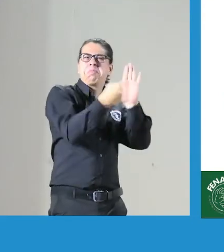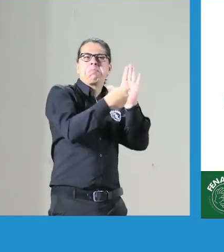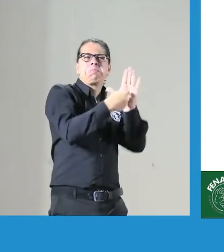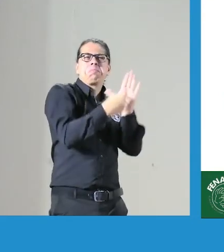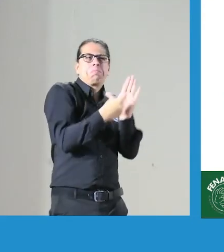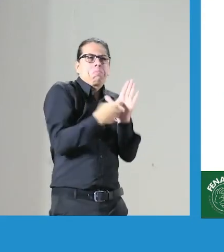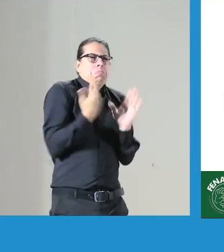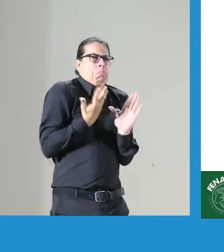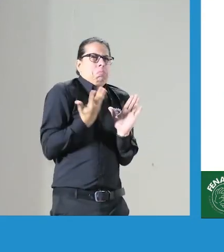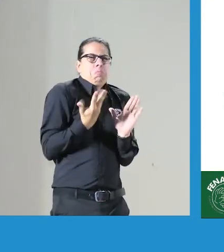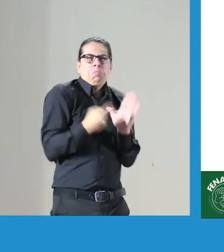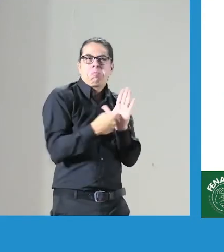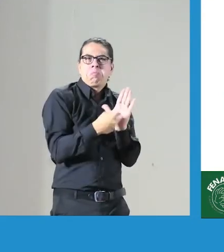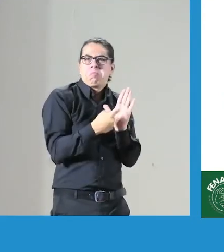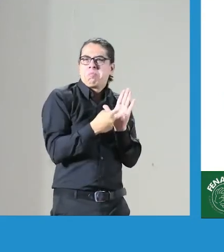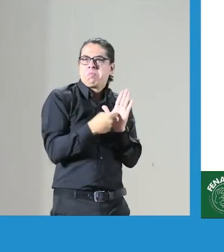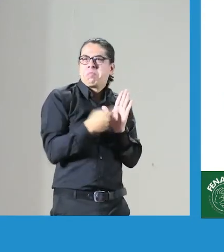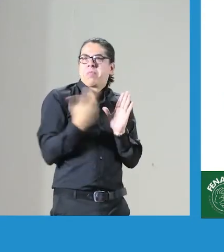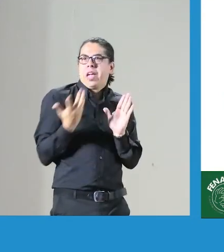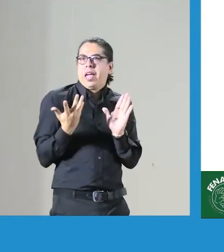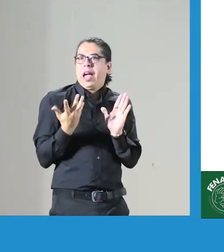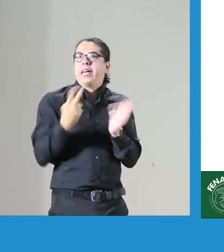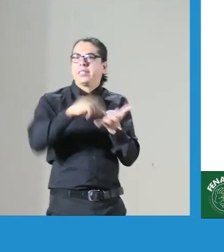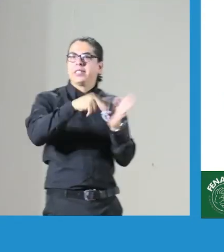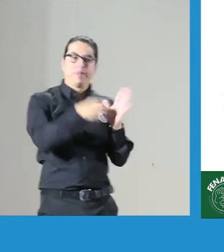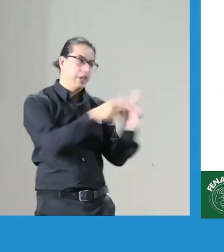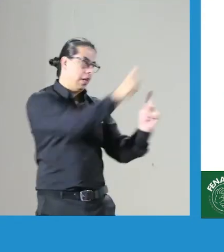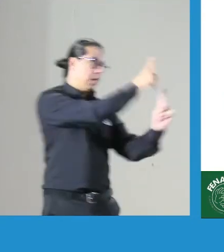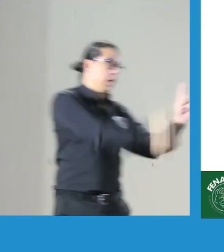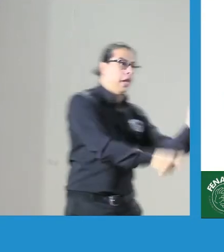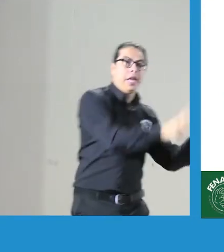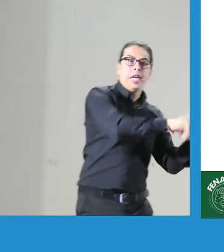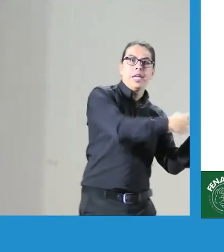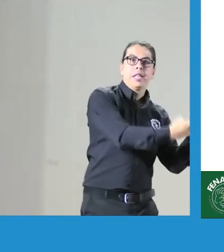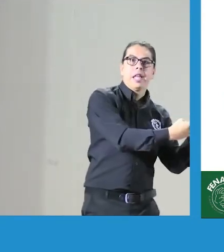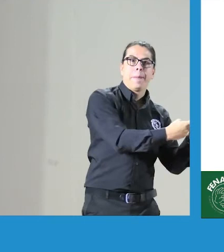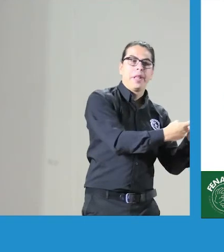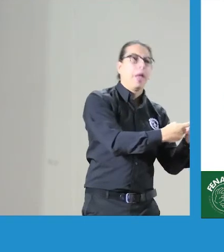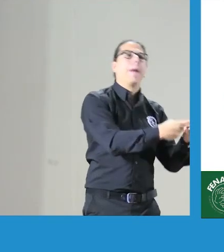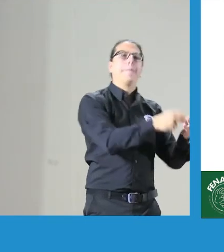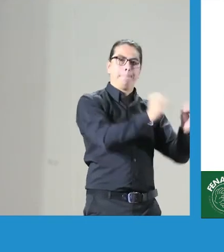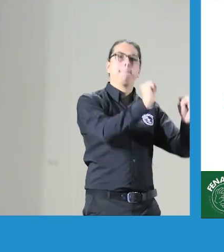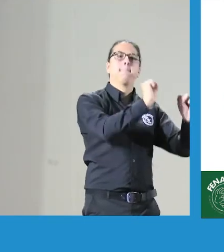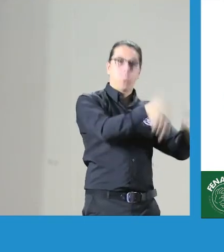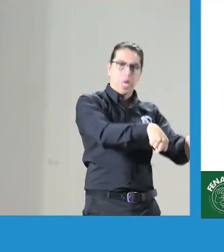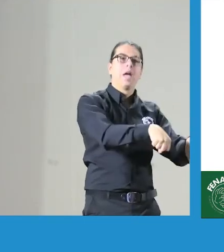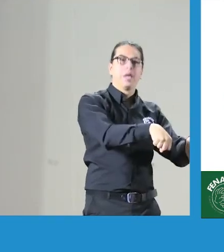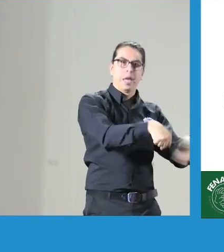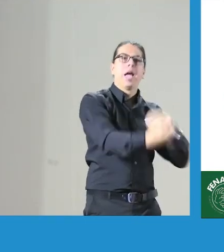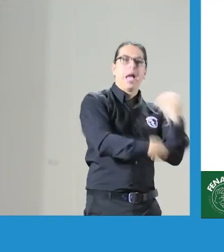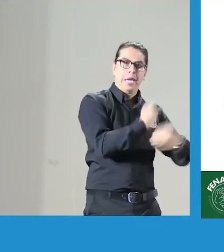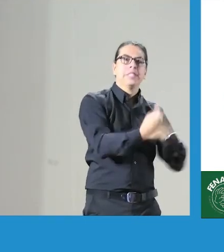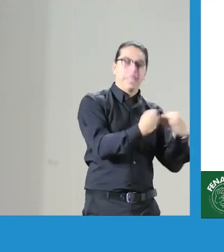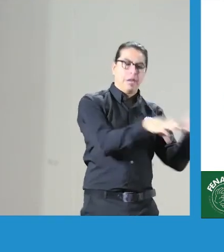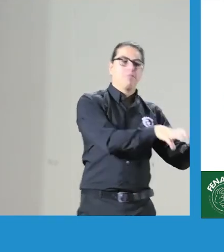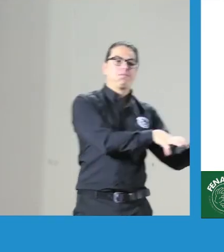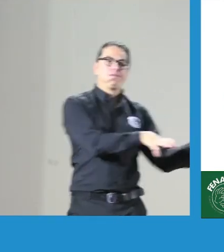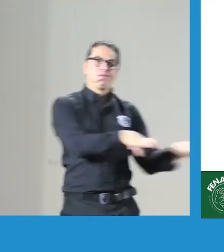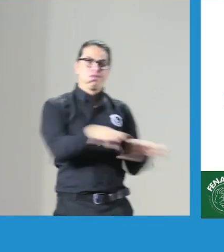mobilares éticos que a nosotros lo llaman estos principios éticos es cómo el intérprete